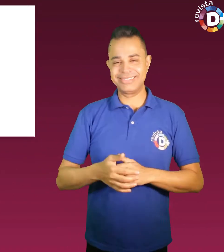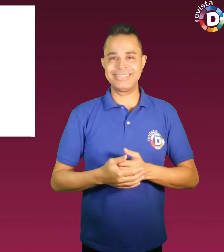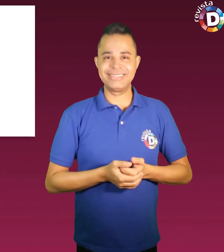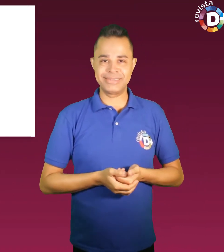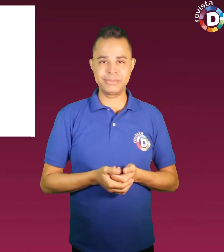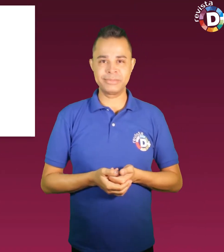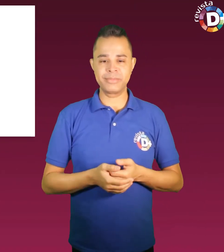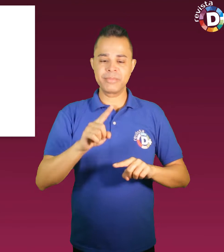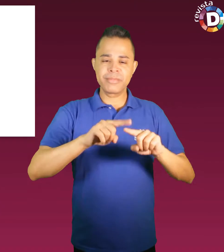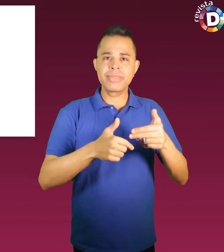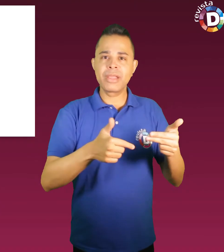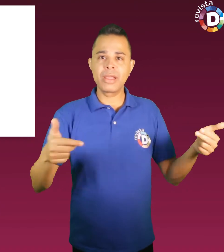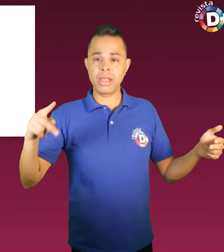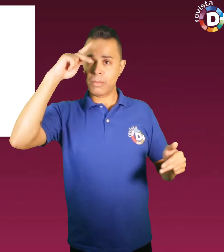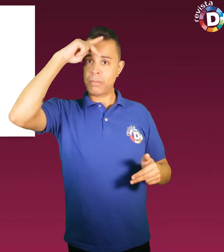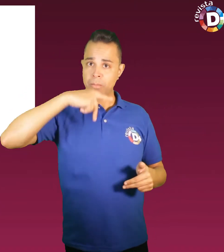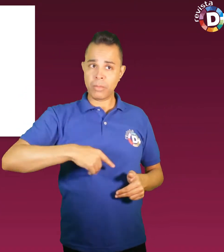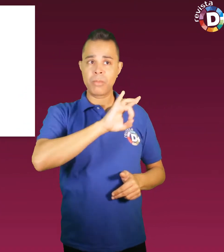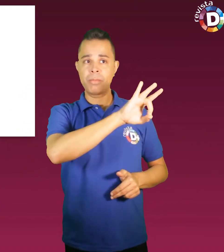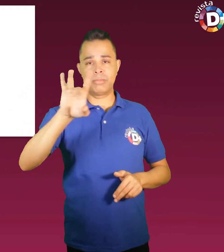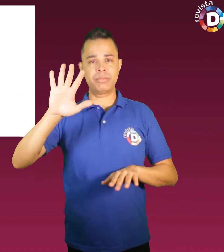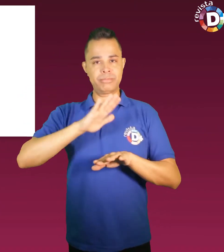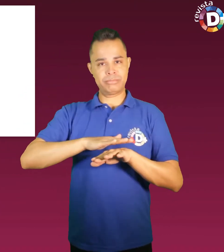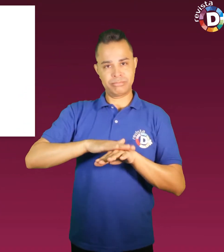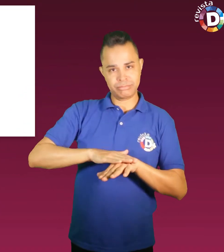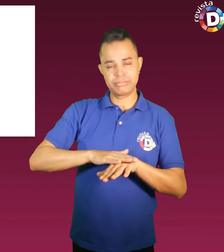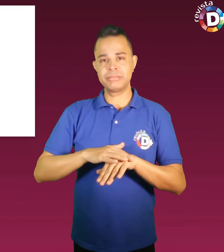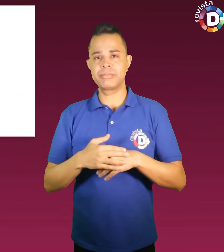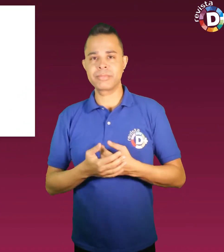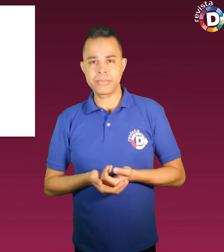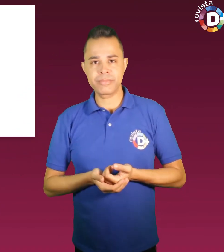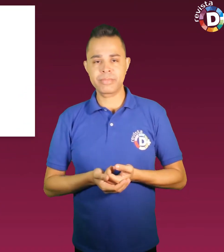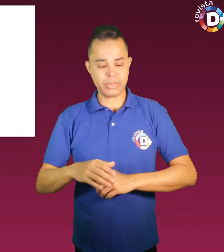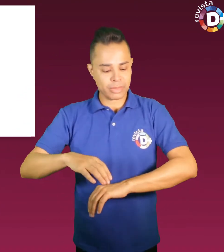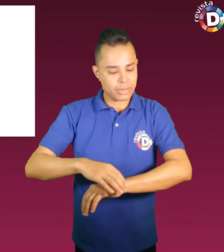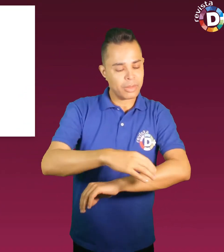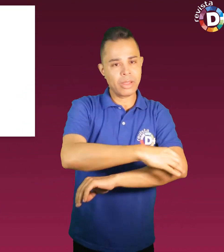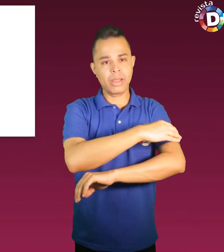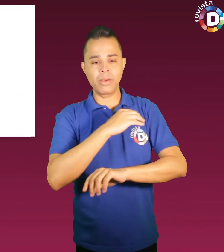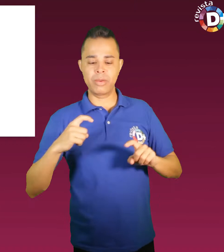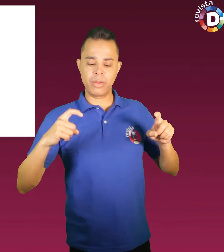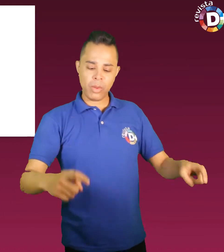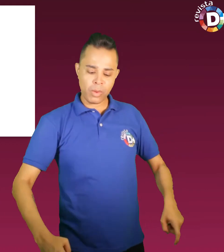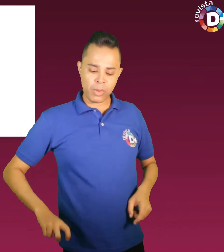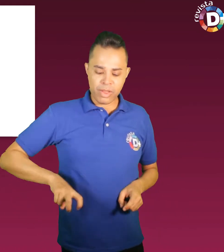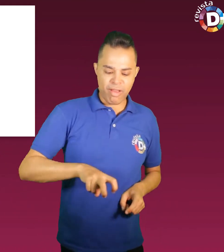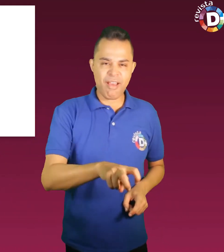Sétimo, equipamentos personalizados. Para quem quiser ter as próteses e cadeiras de rodas com estilos